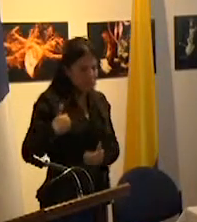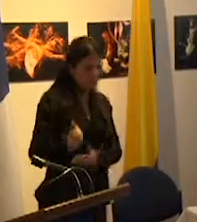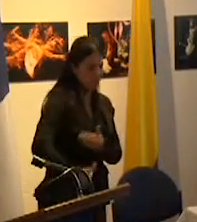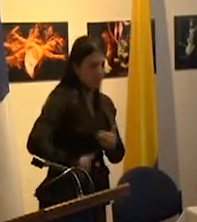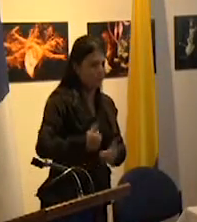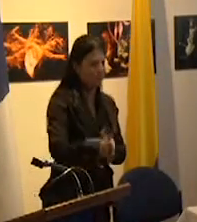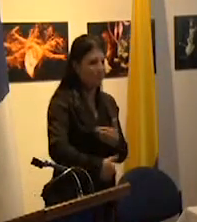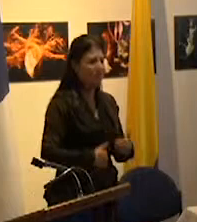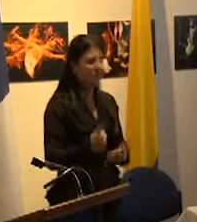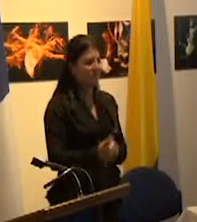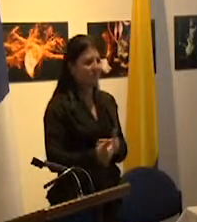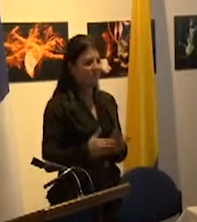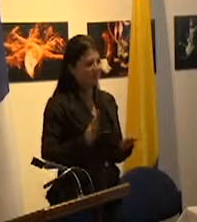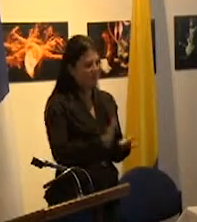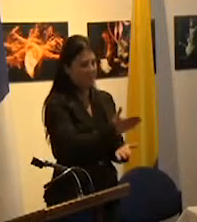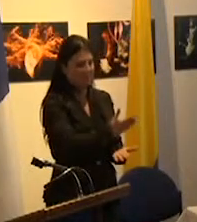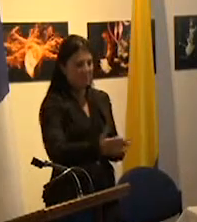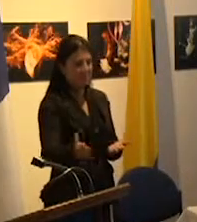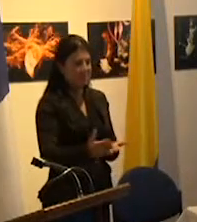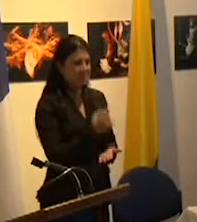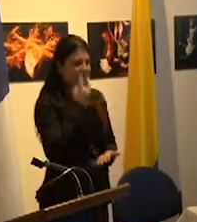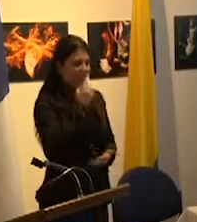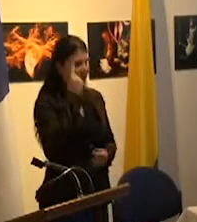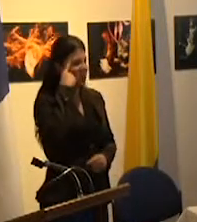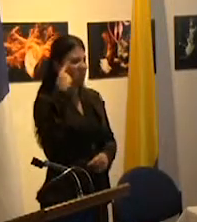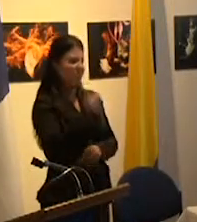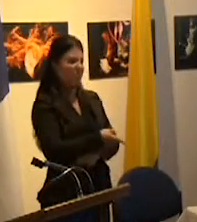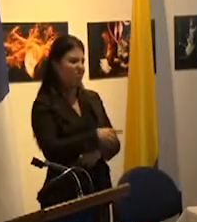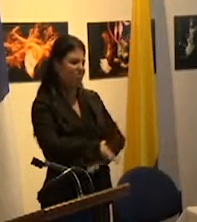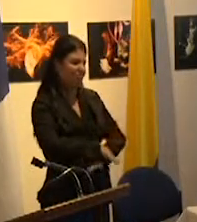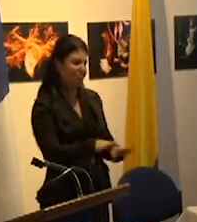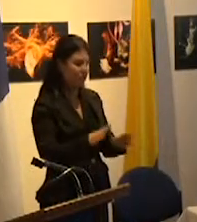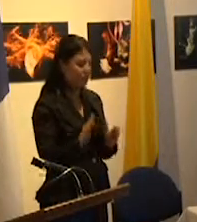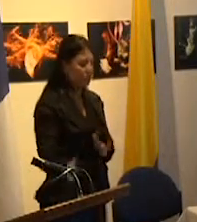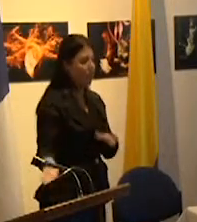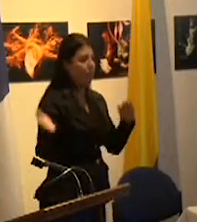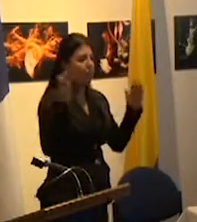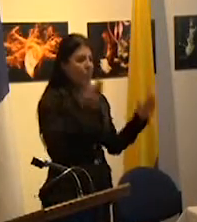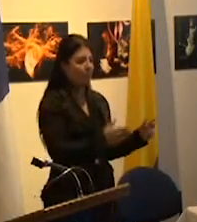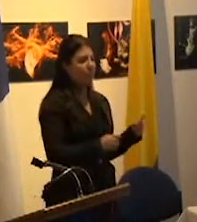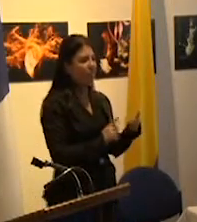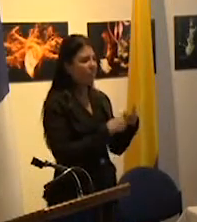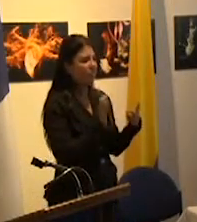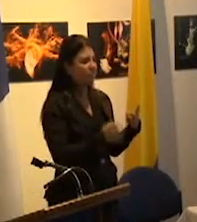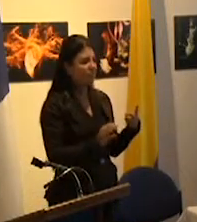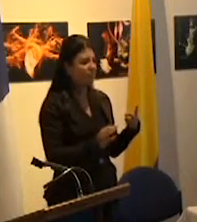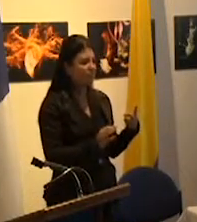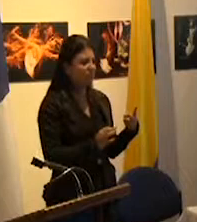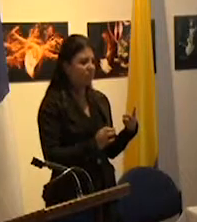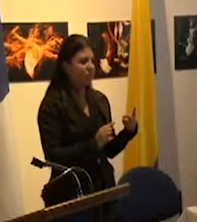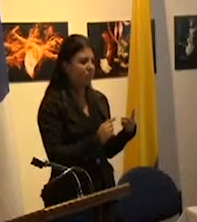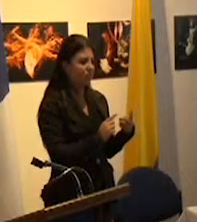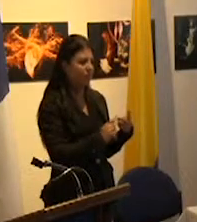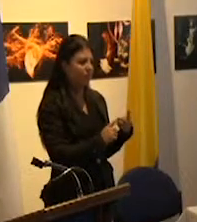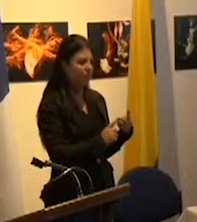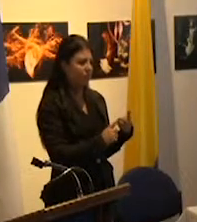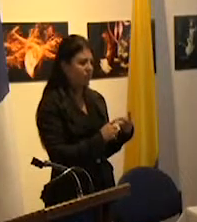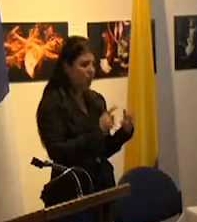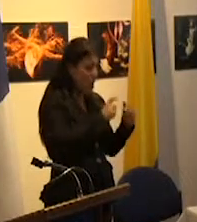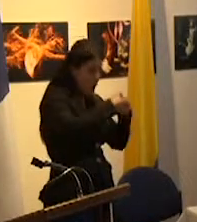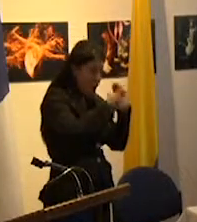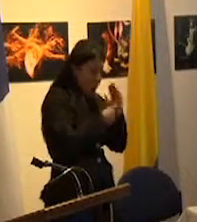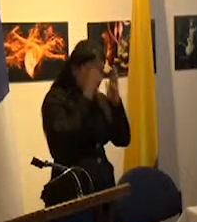cualquier idea de autoridad y el segundo porque la militancia siempre es en función de una parte y nunca